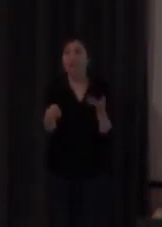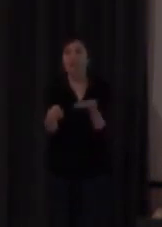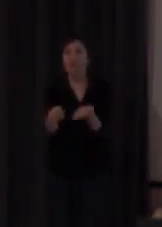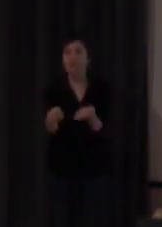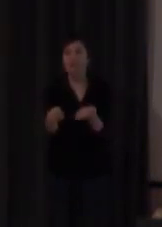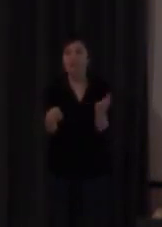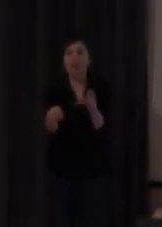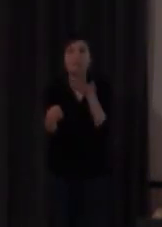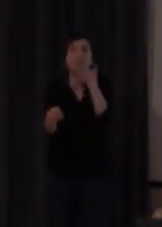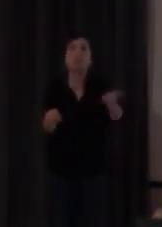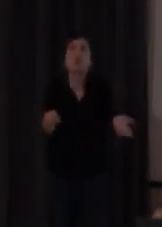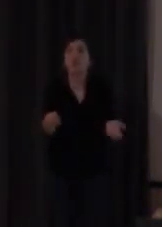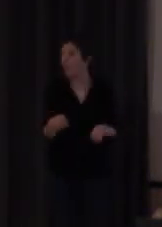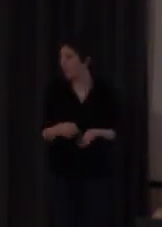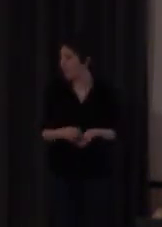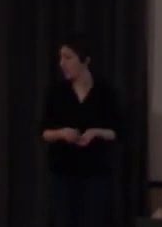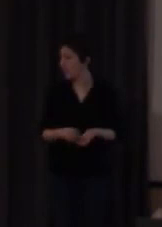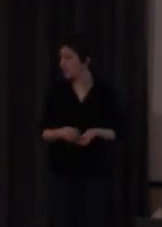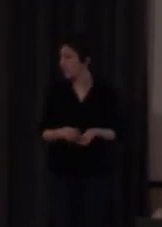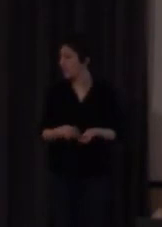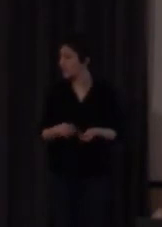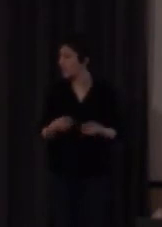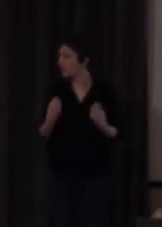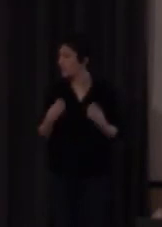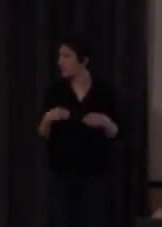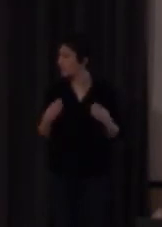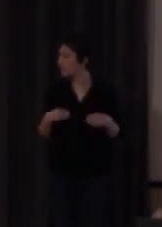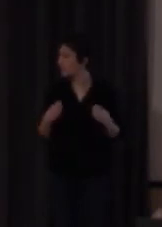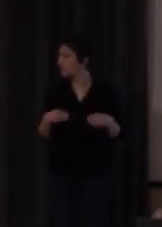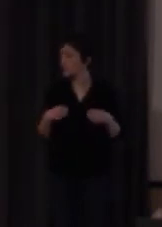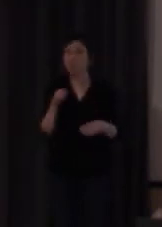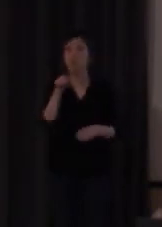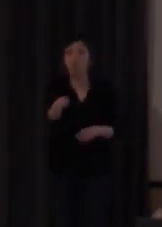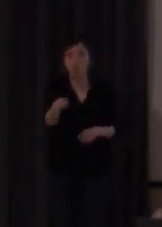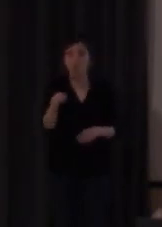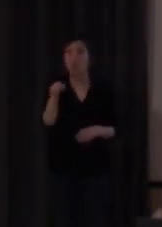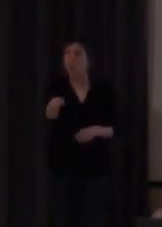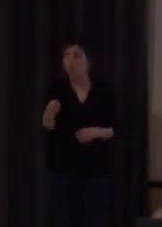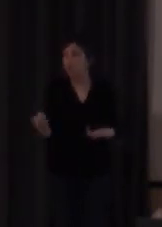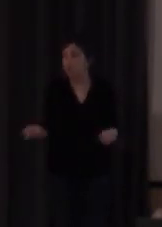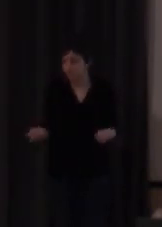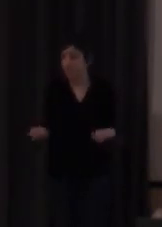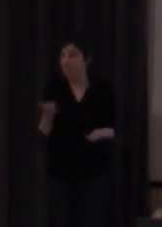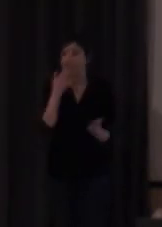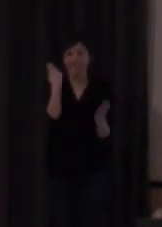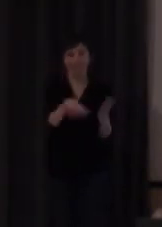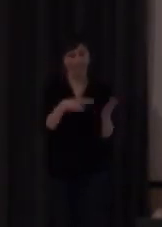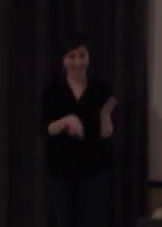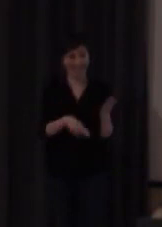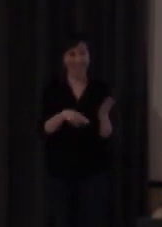¿qué signo se les ocurriría? pues ese es el signo es decir una persona que lea sea